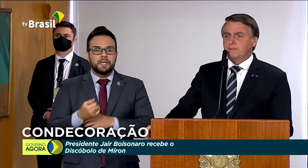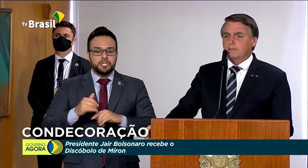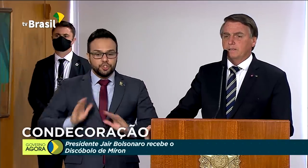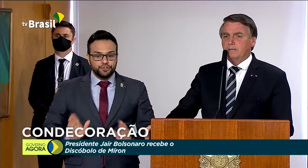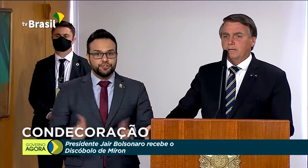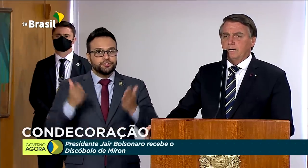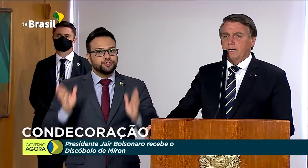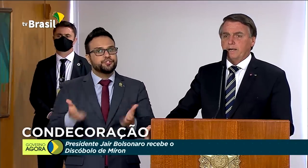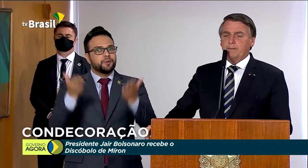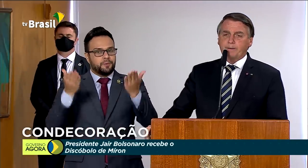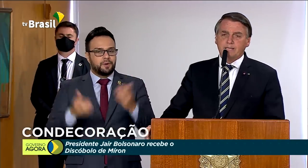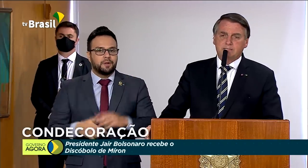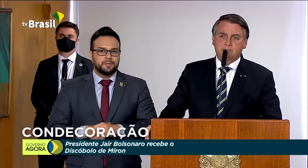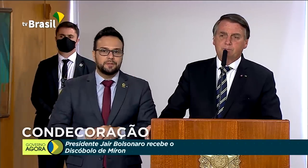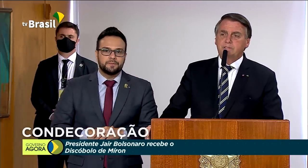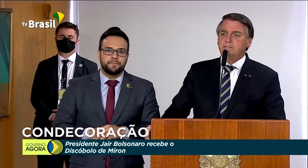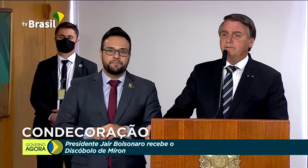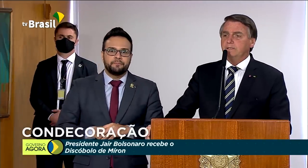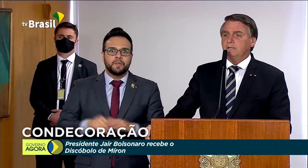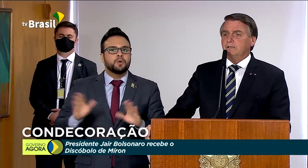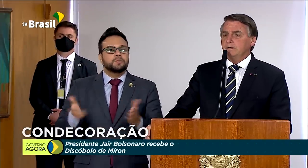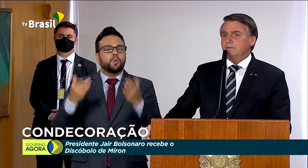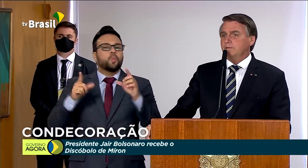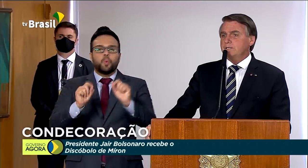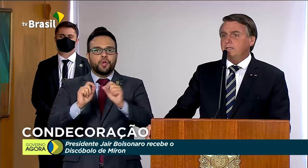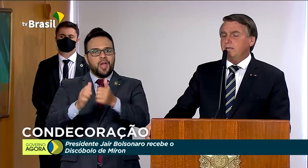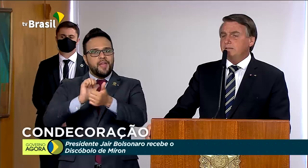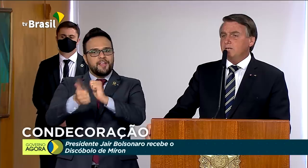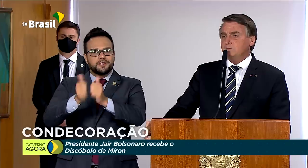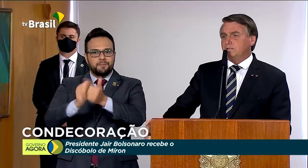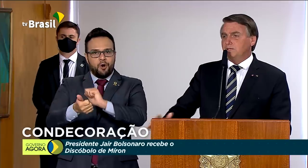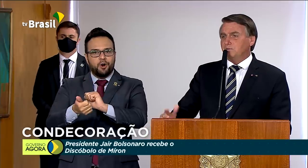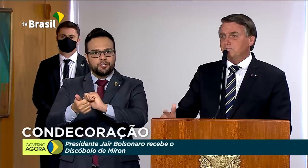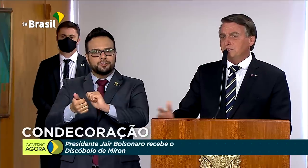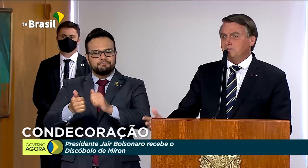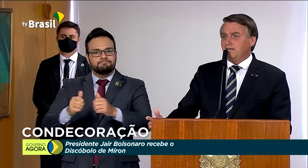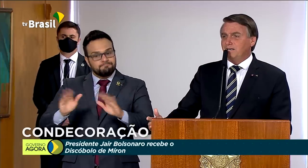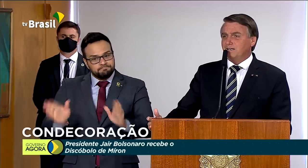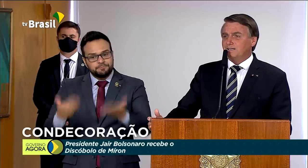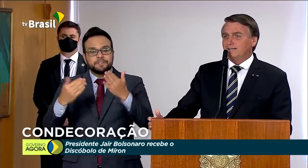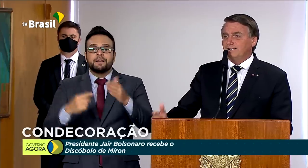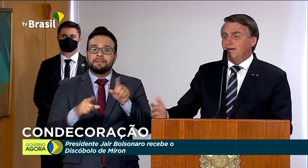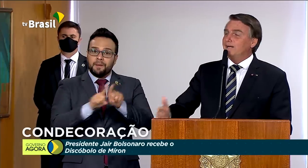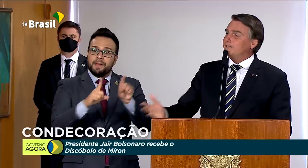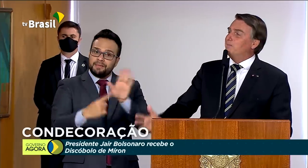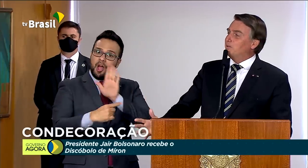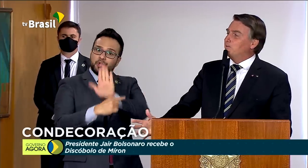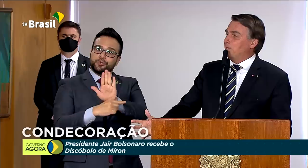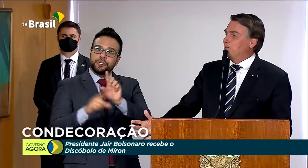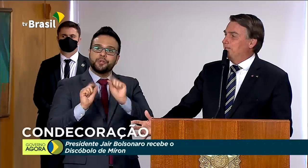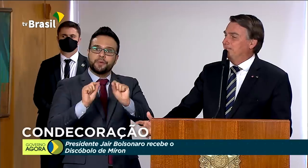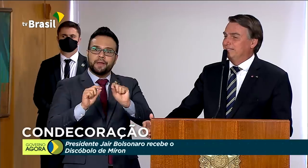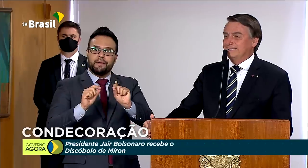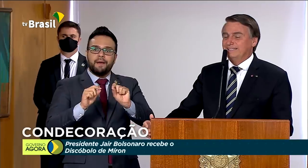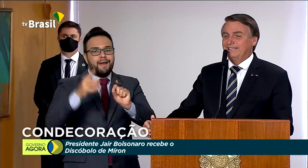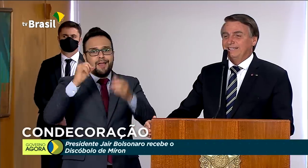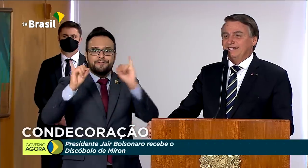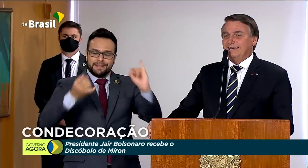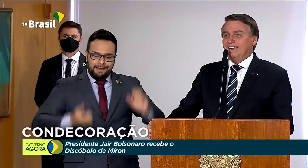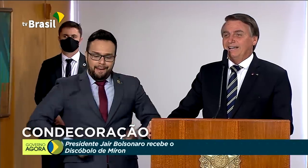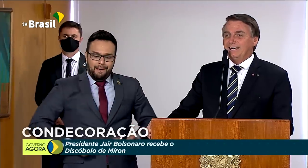Estimulando a prática esportiva, você tá ajudando, inclusive, a gastar menos com saúde.